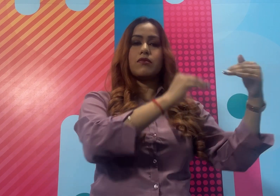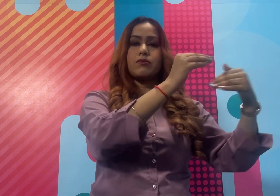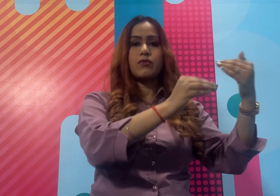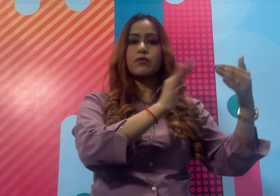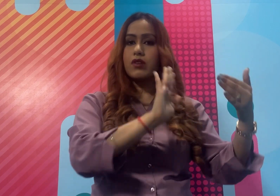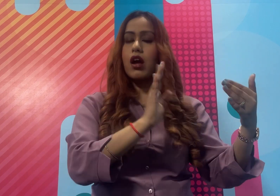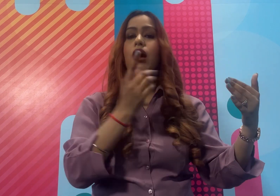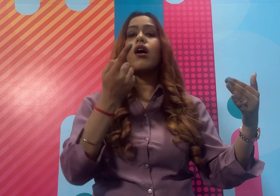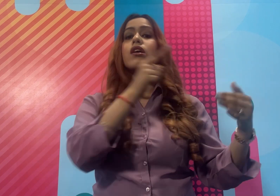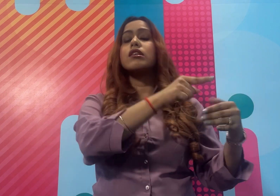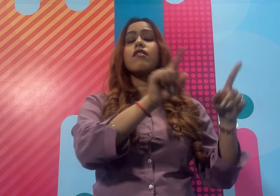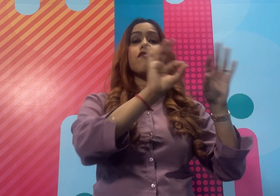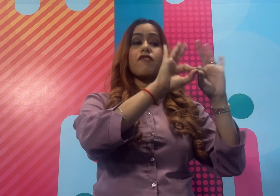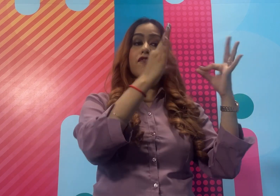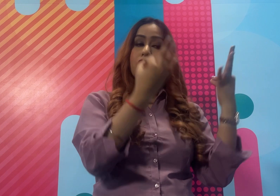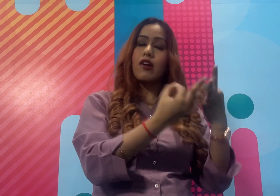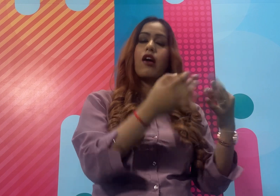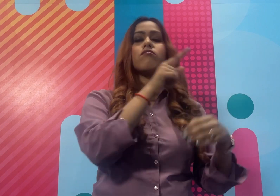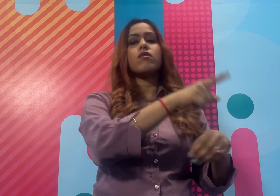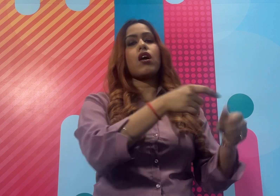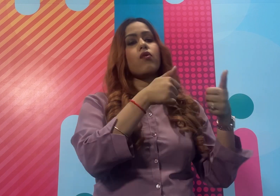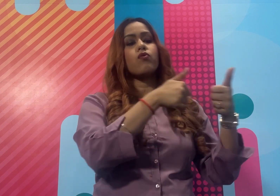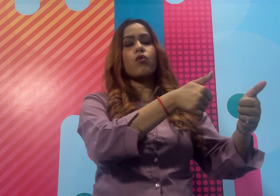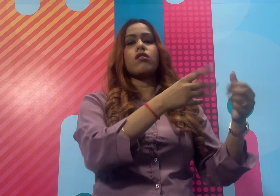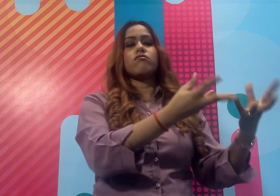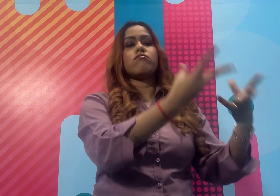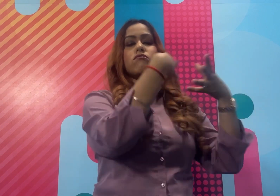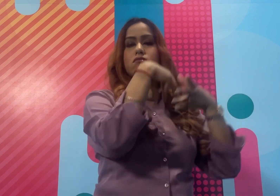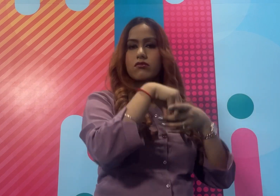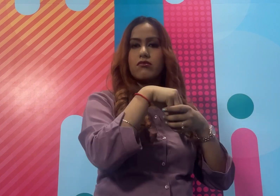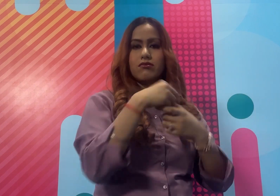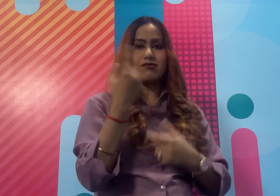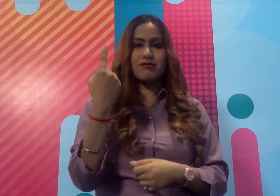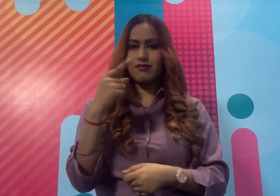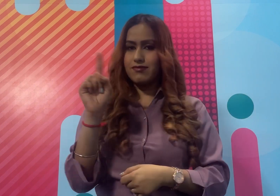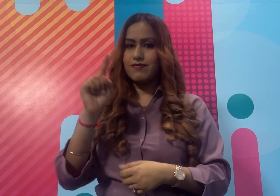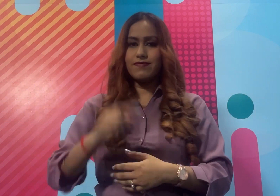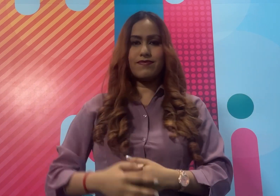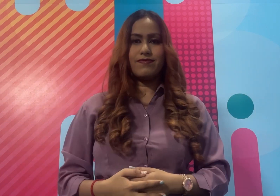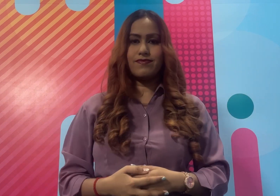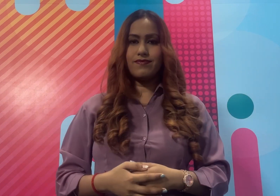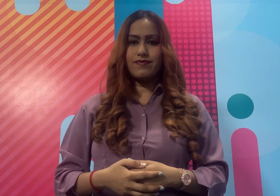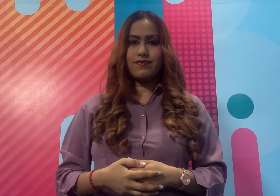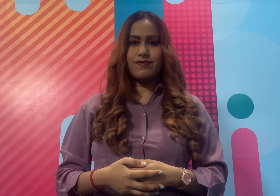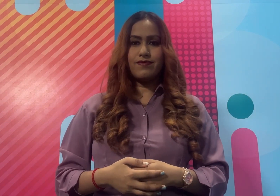PD, family के तुरू पास होती है और families के तुरू ही प्रिजर्व भी की जाती है